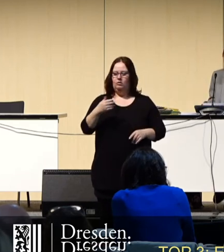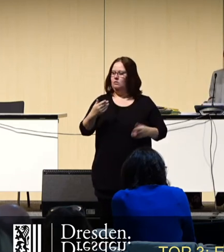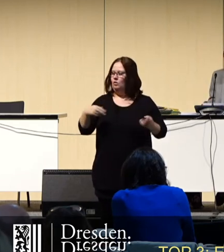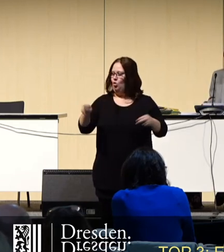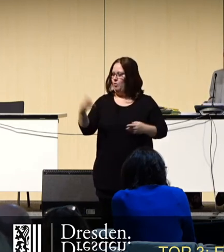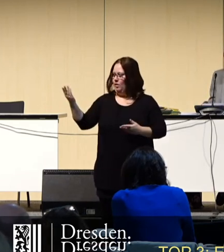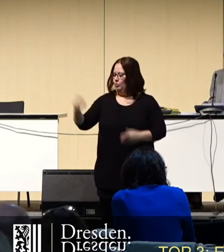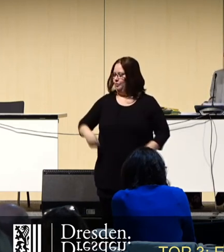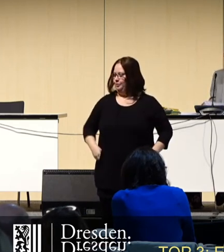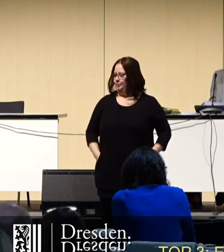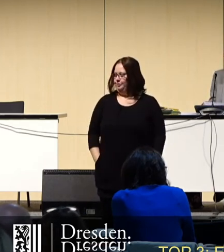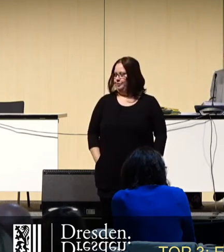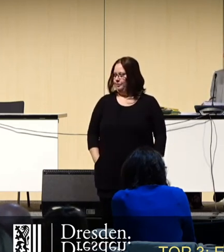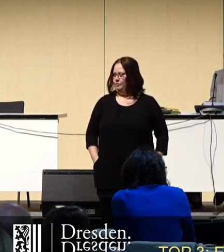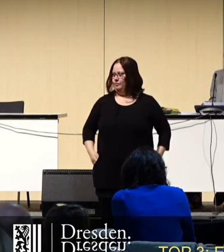als Schlusswort.